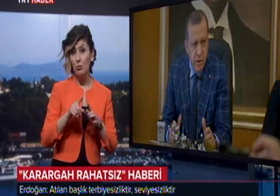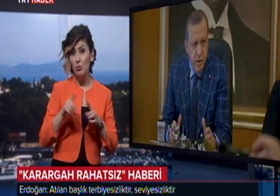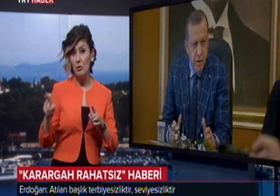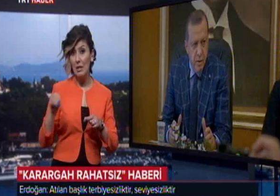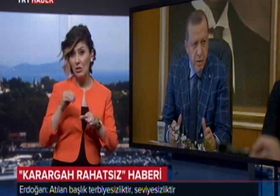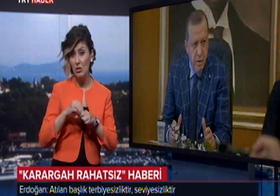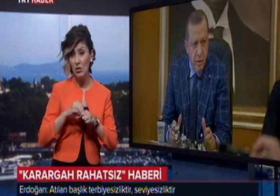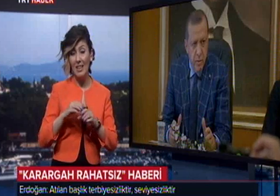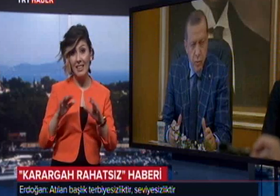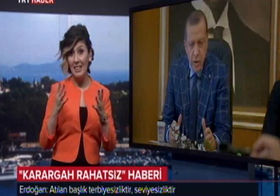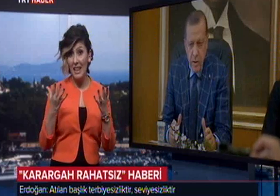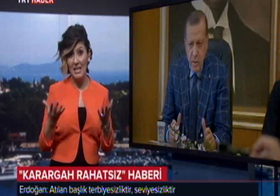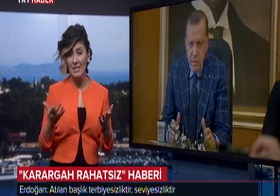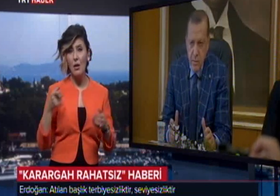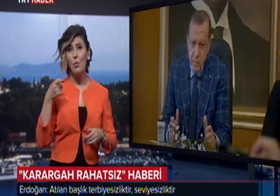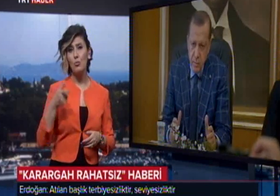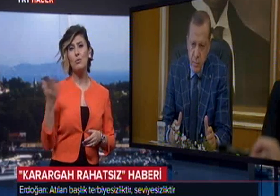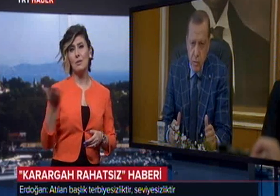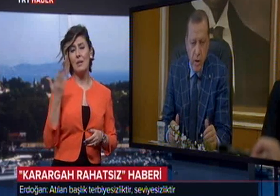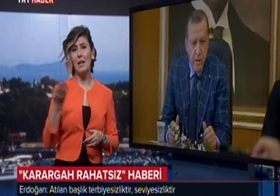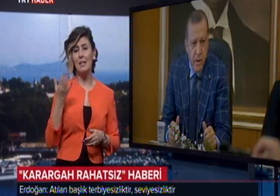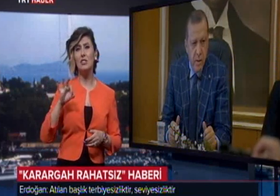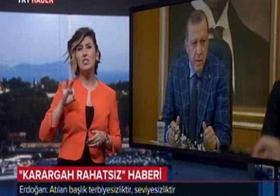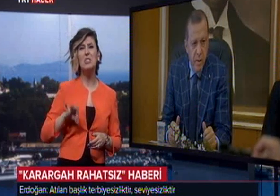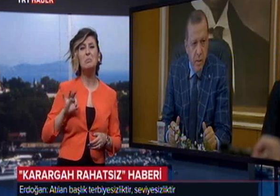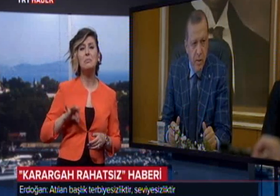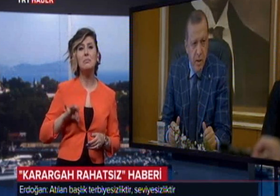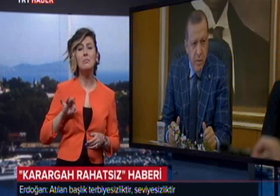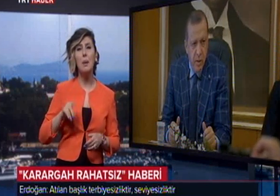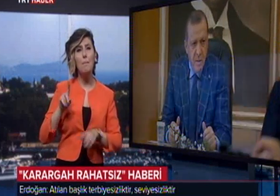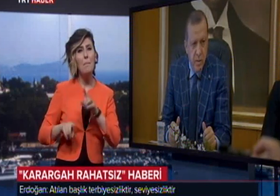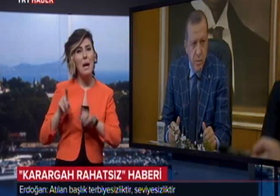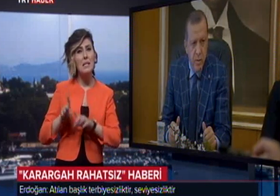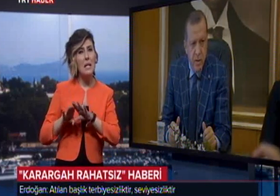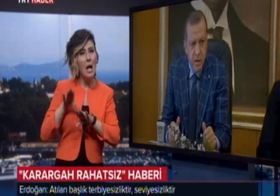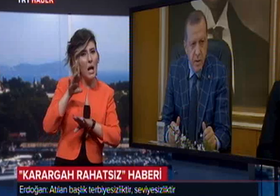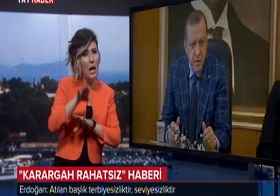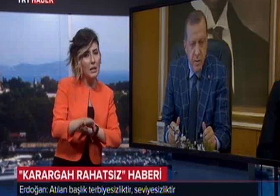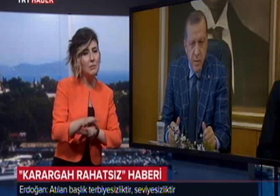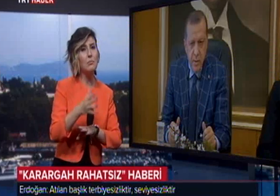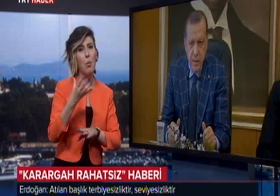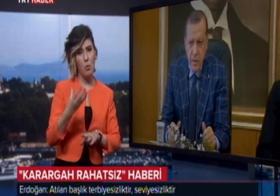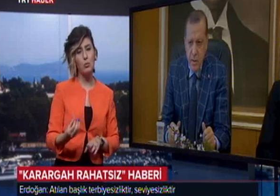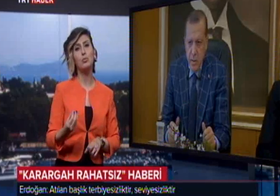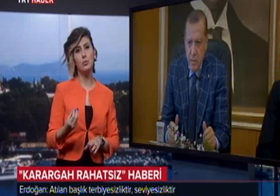süreci neyse bu zaten şu anda bazı adımlar atılmış vaziyette.